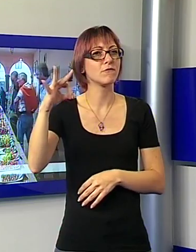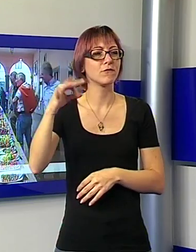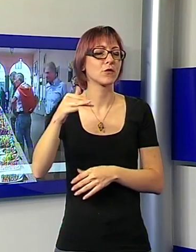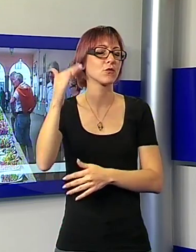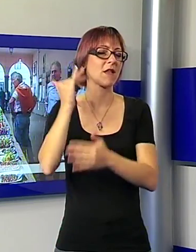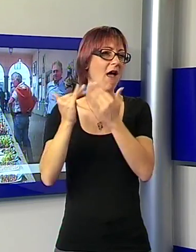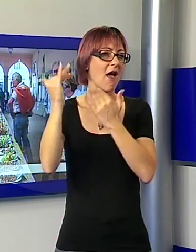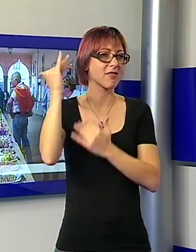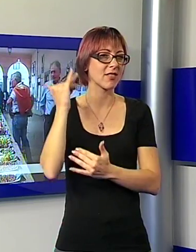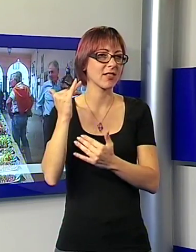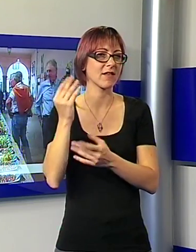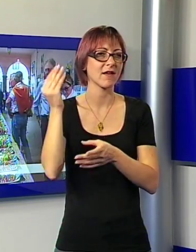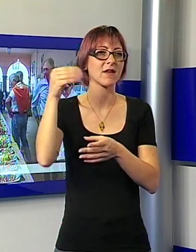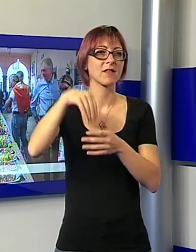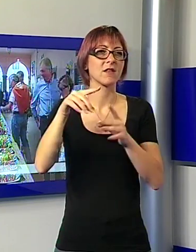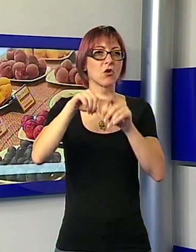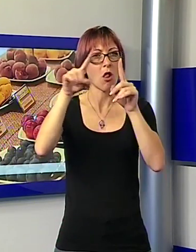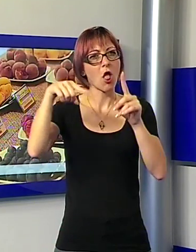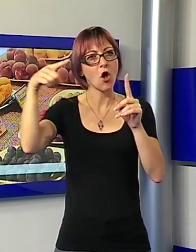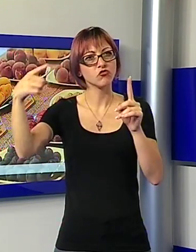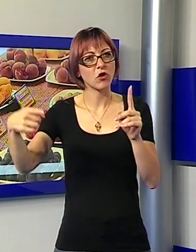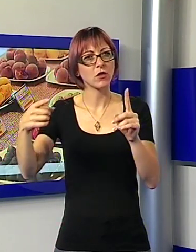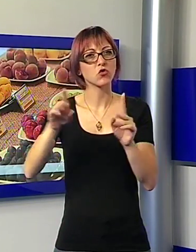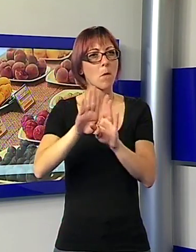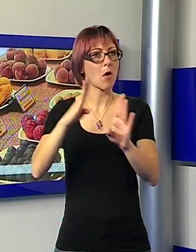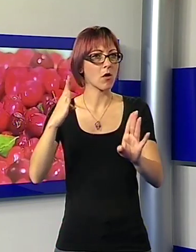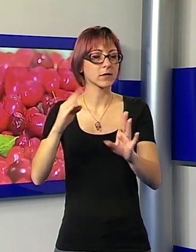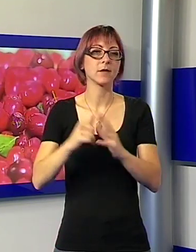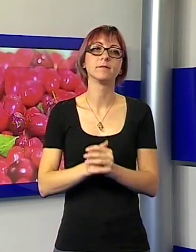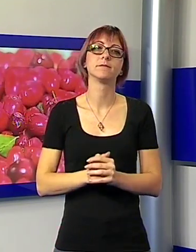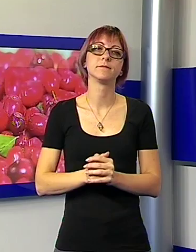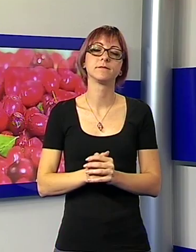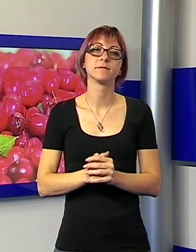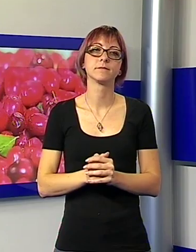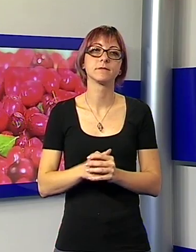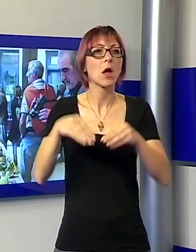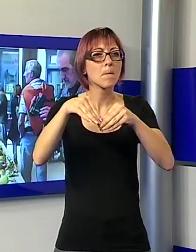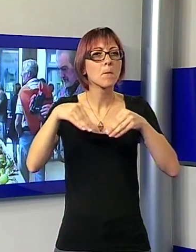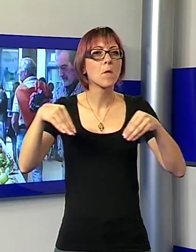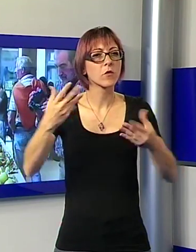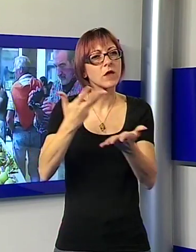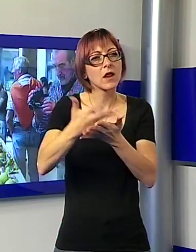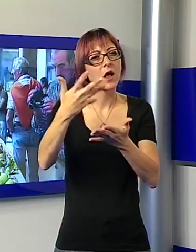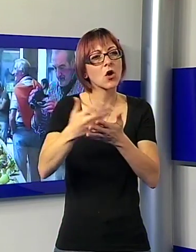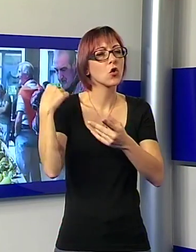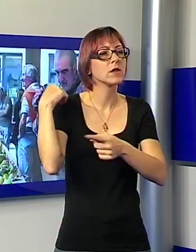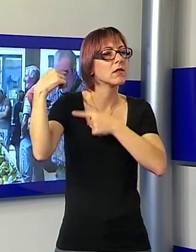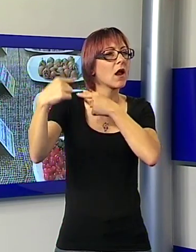Castelnuovo sotto il loggiato Porta. L'esposizione che ha raccontato le tradizioni molto lontane dai giorni nostri. Nel